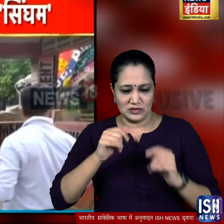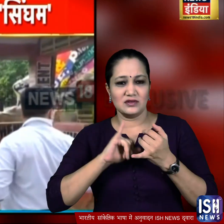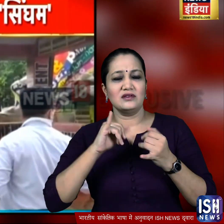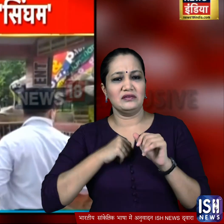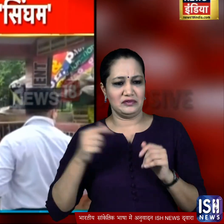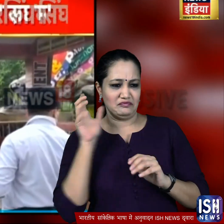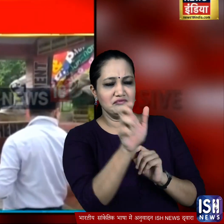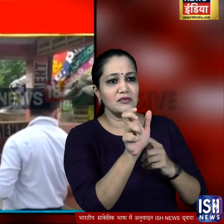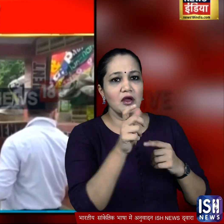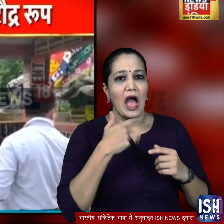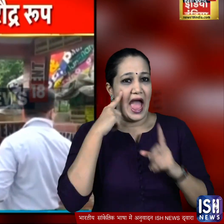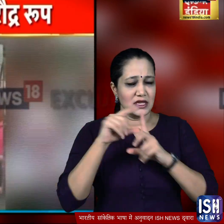तो उस पुलिस कर्मी की सिट्टी पिट्टी गुम हो गए